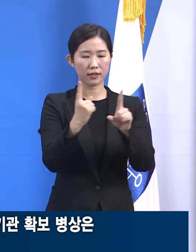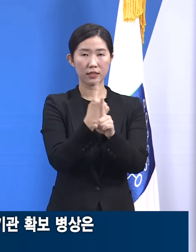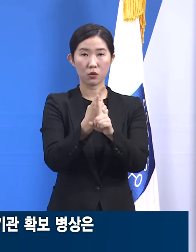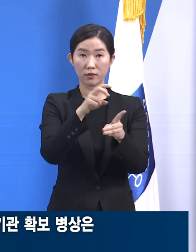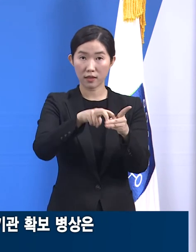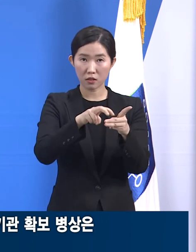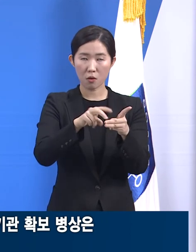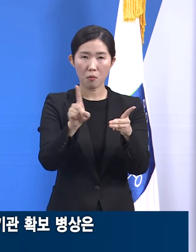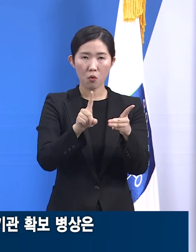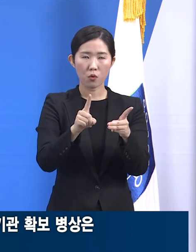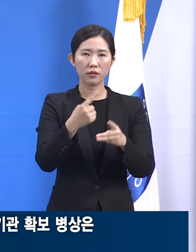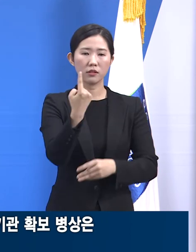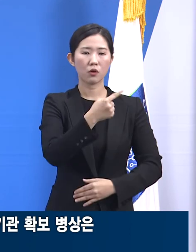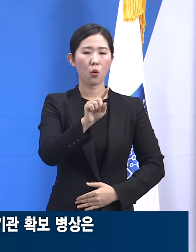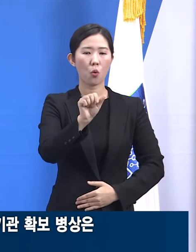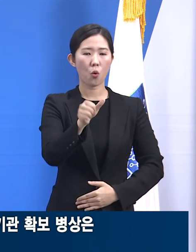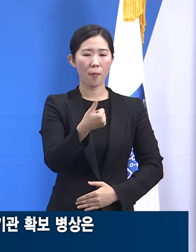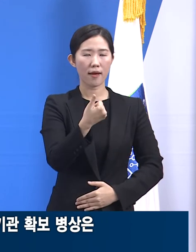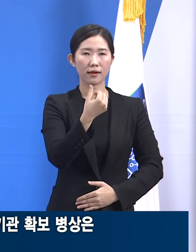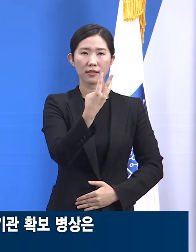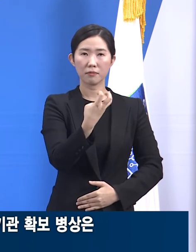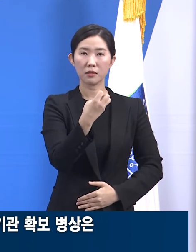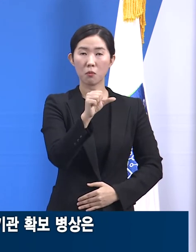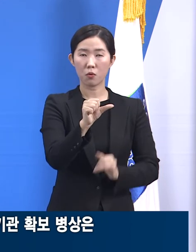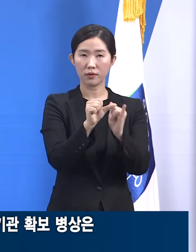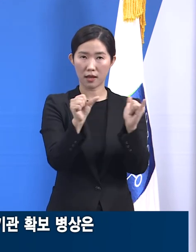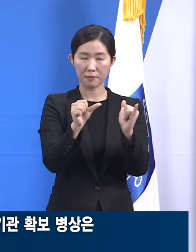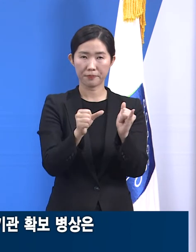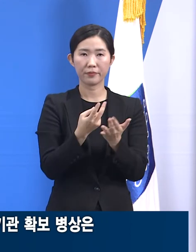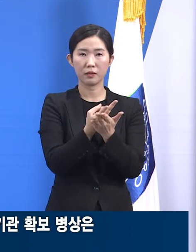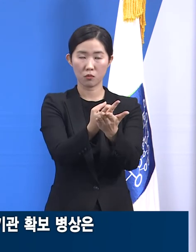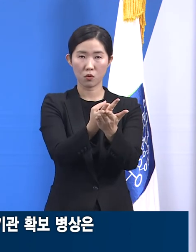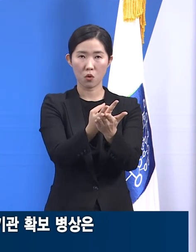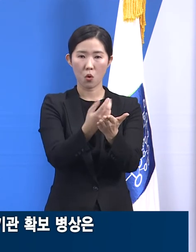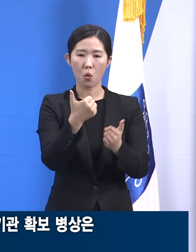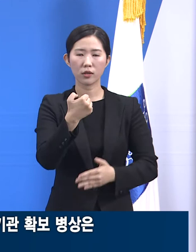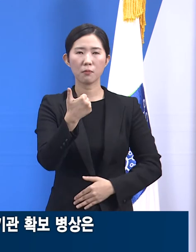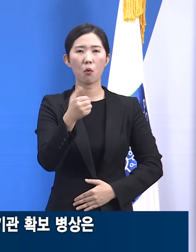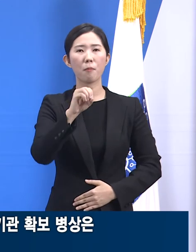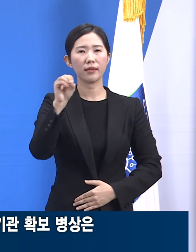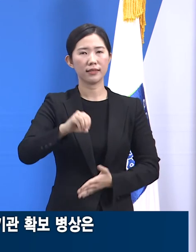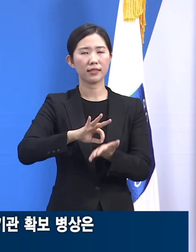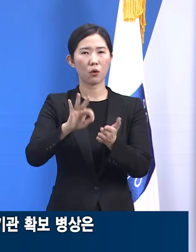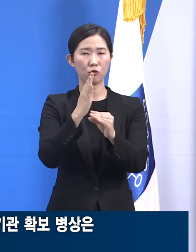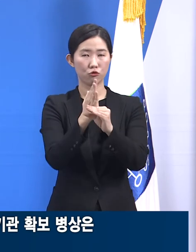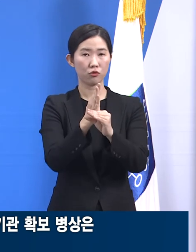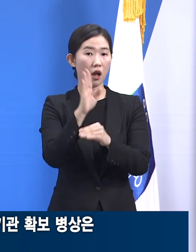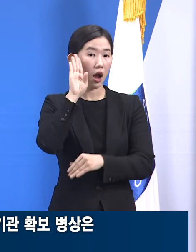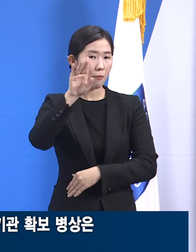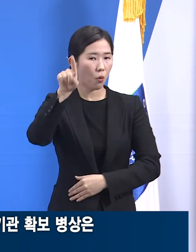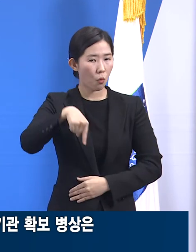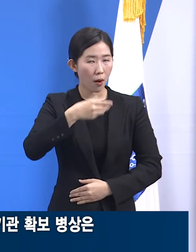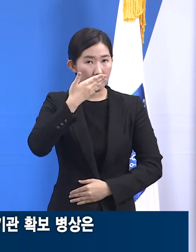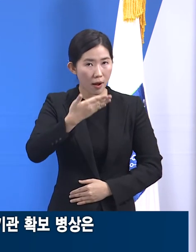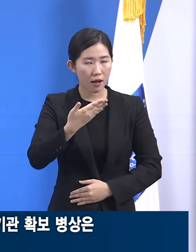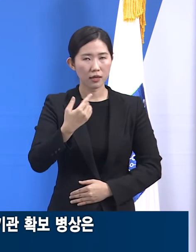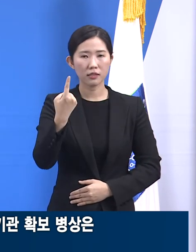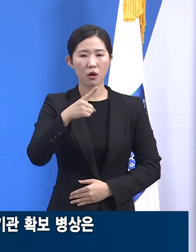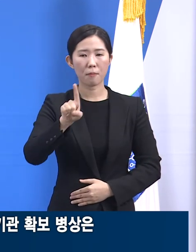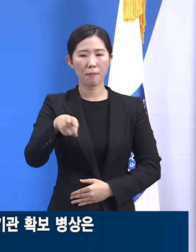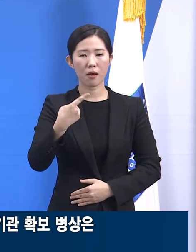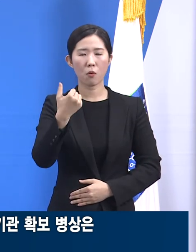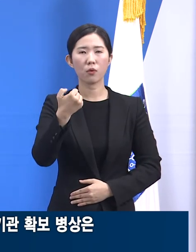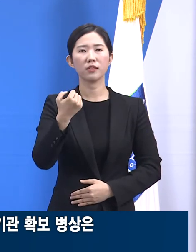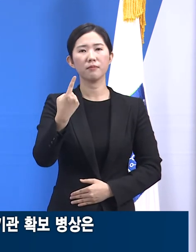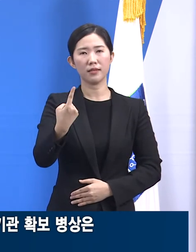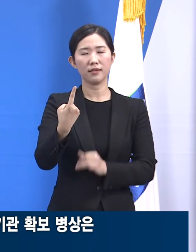,535명 입소해 55.1% 가동률을 보이며 자녀 수용 가능 인원은 1,251명입니다.